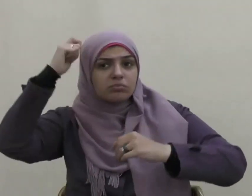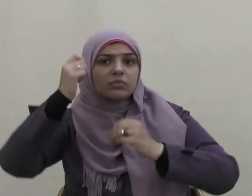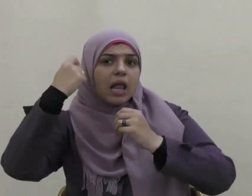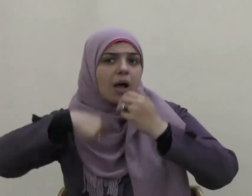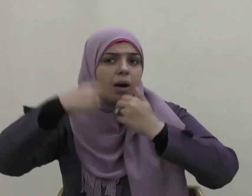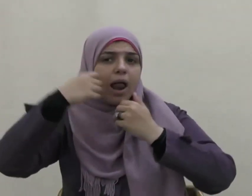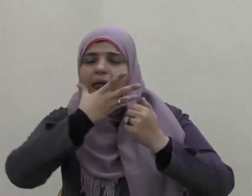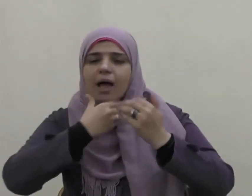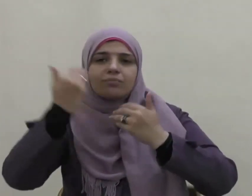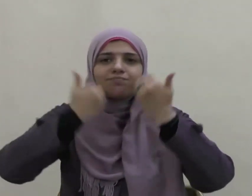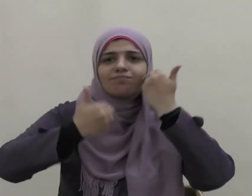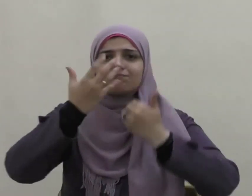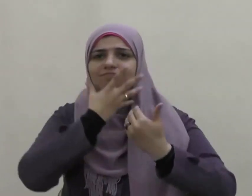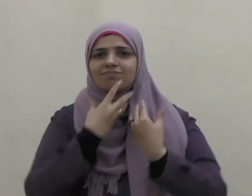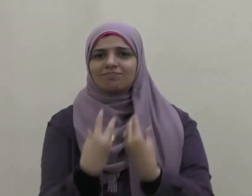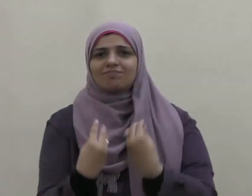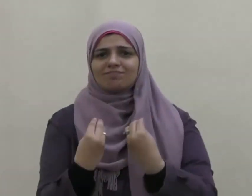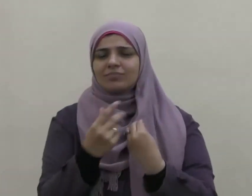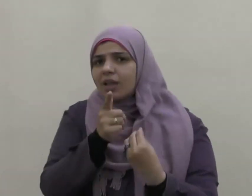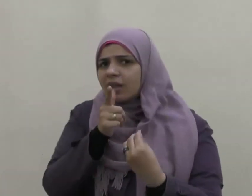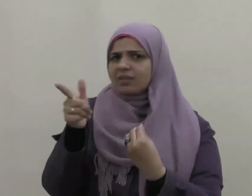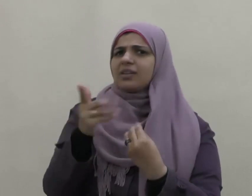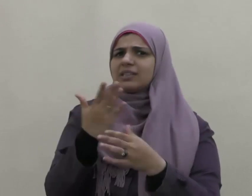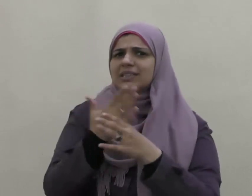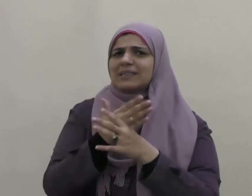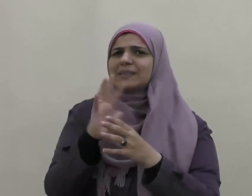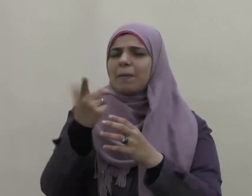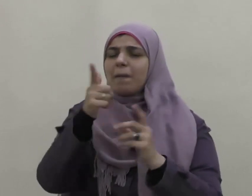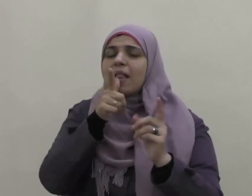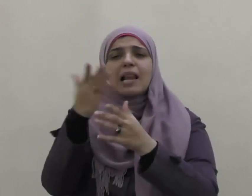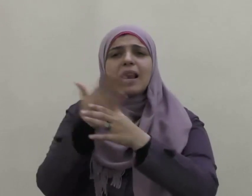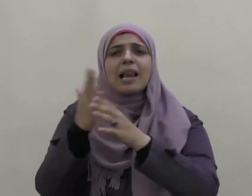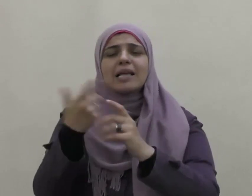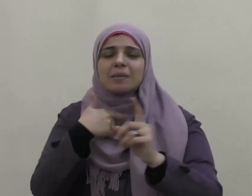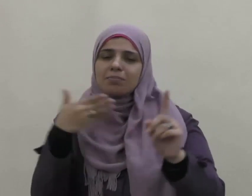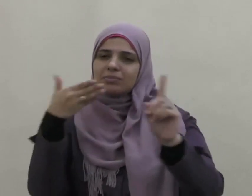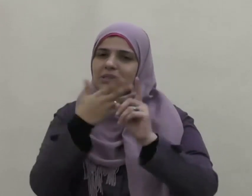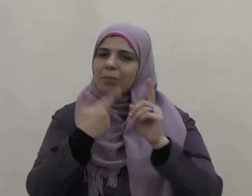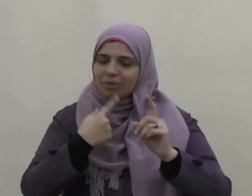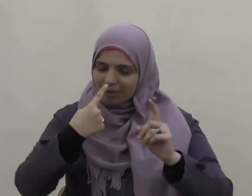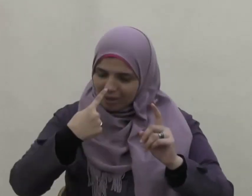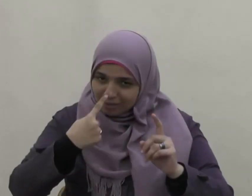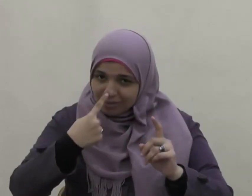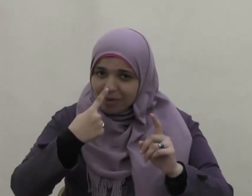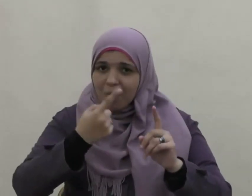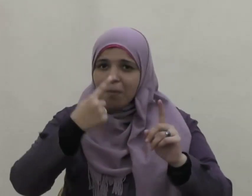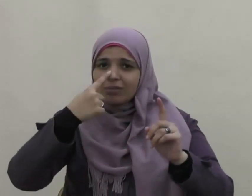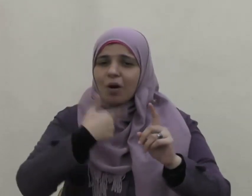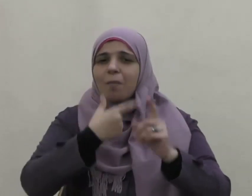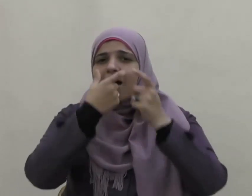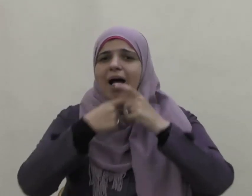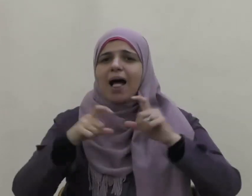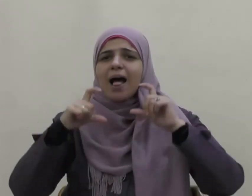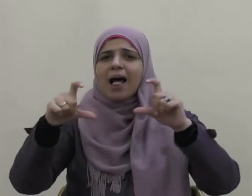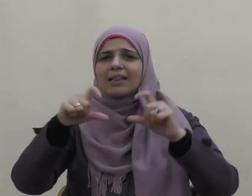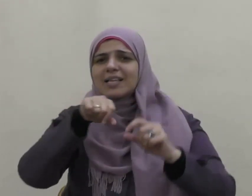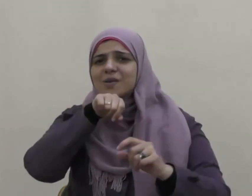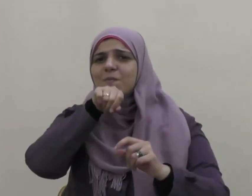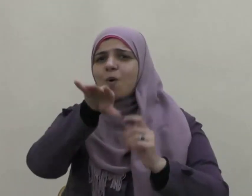فقيل له في ذلك فقال أوقر به حديث رسول الله صلى الله